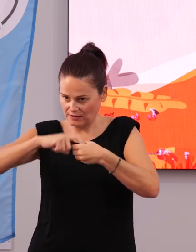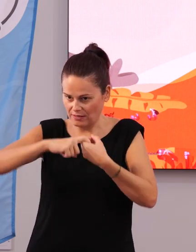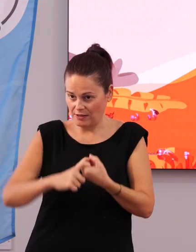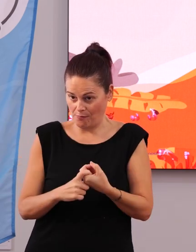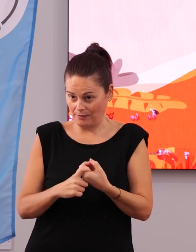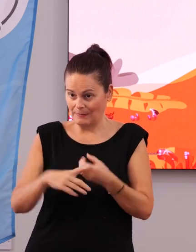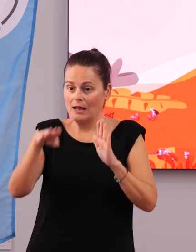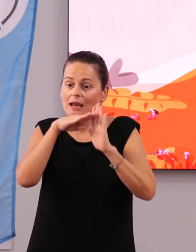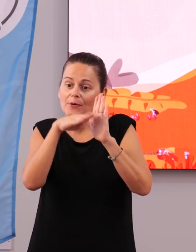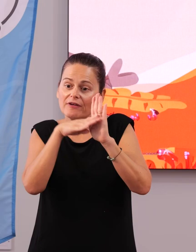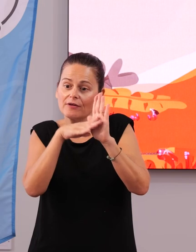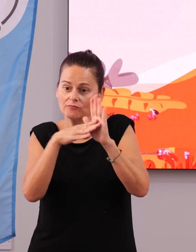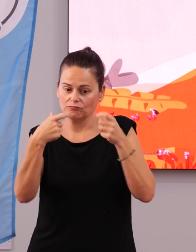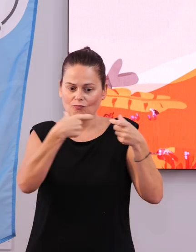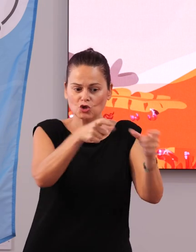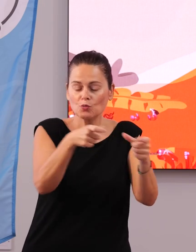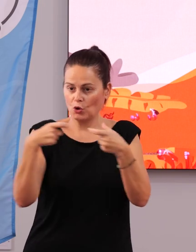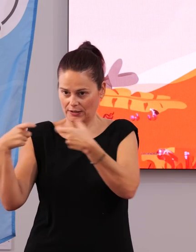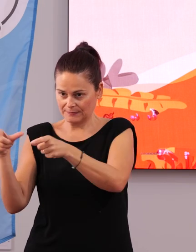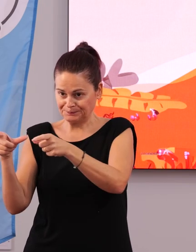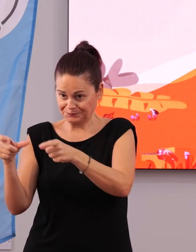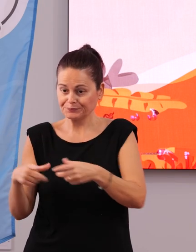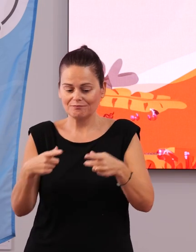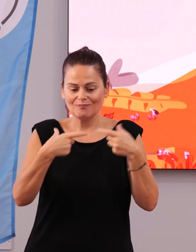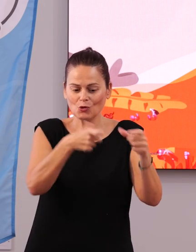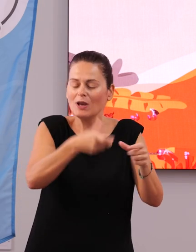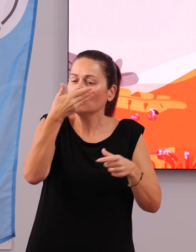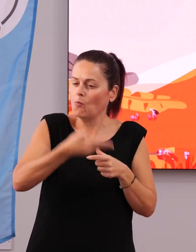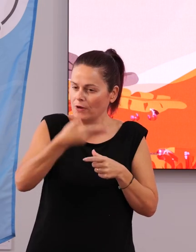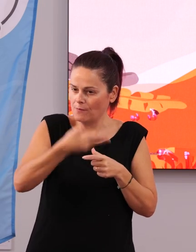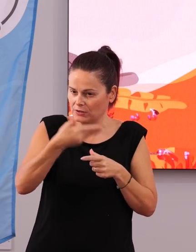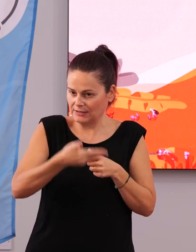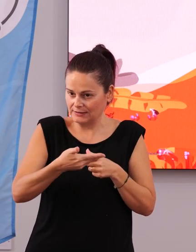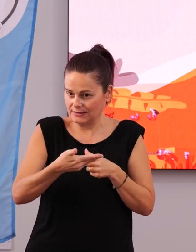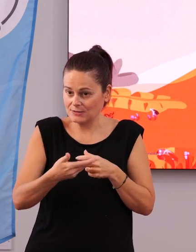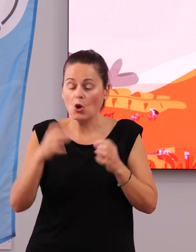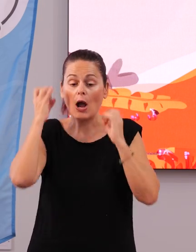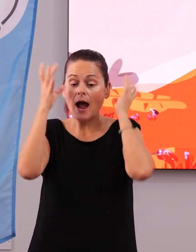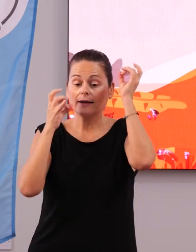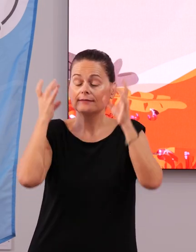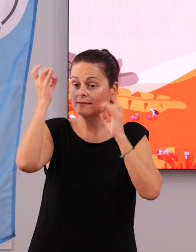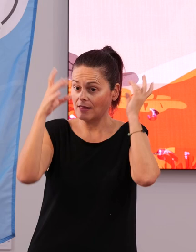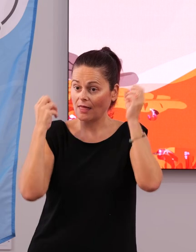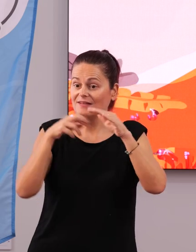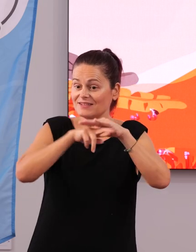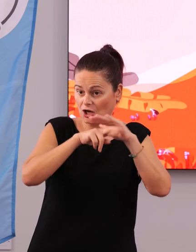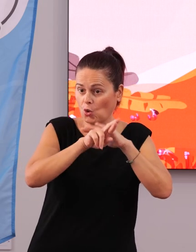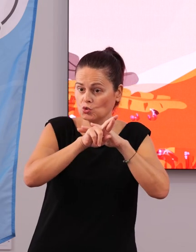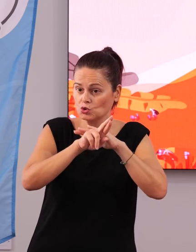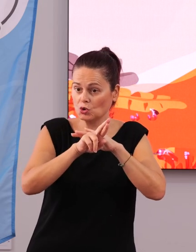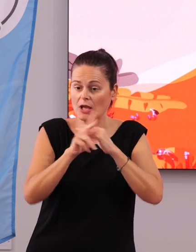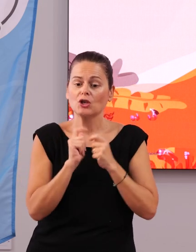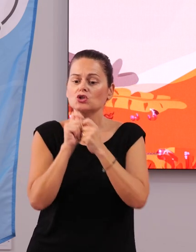La programación la dividimos en dos bloques. Dos bloques fundamentales, que por una parte son todas las actividades y recursos que ofrecemos